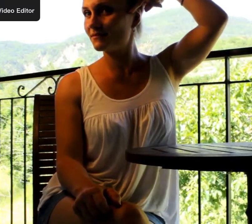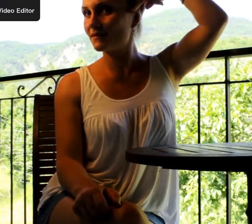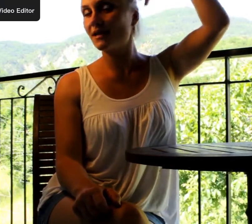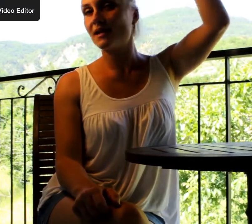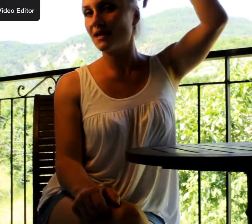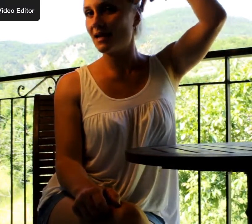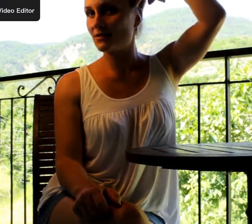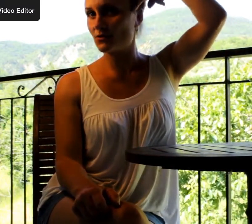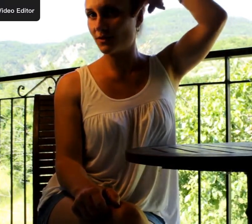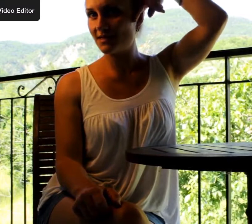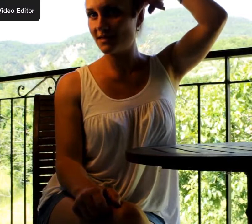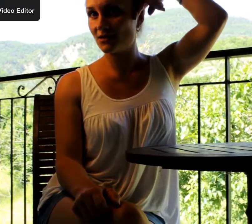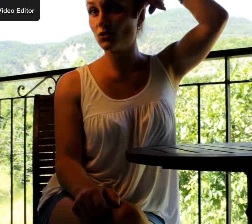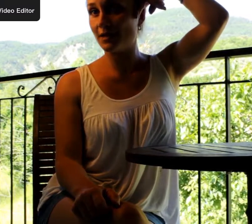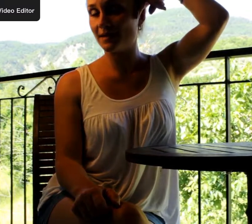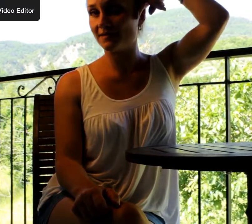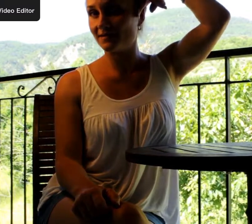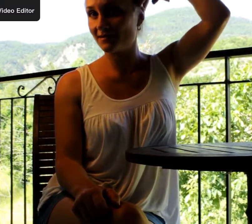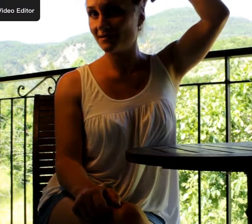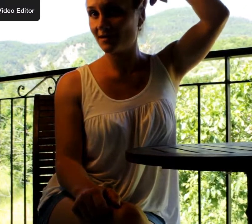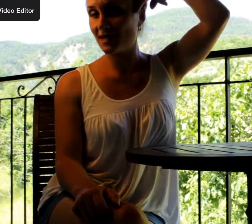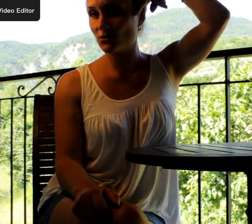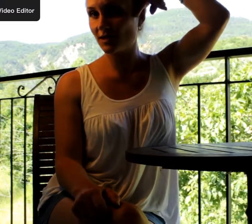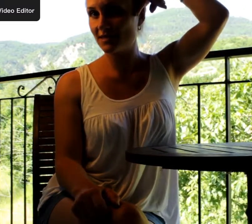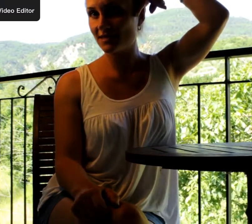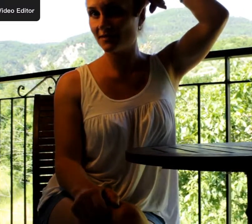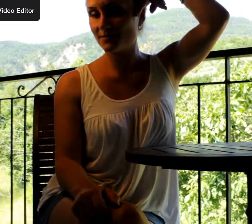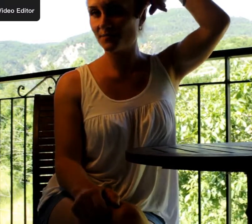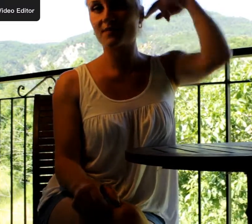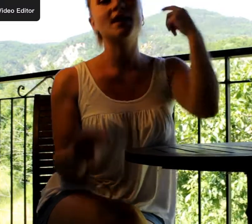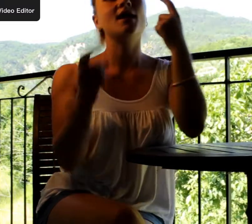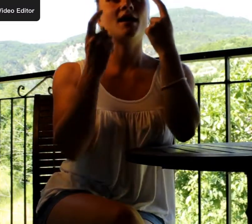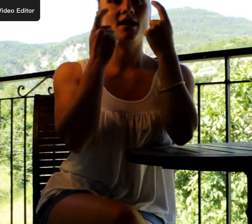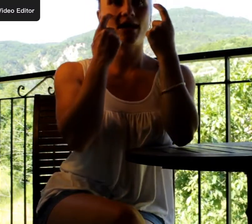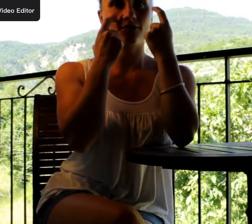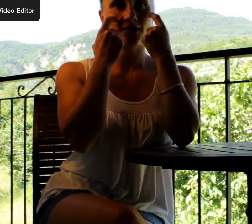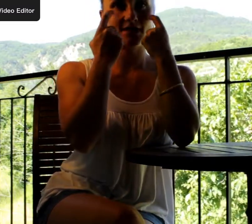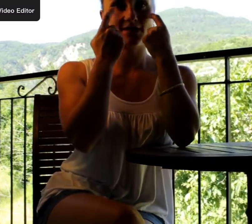La cerise, je répète, la cerise, la fraise,